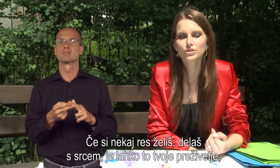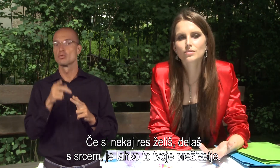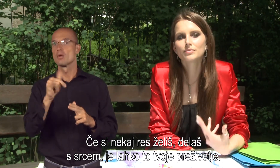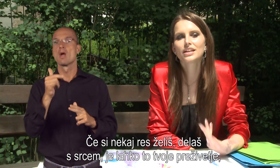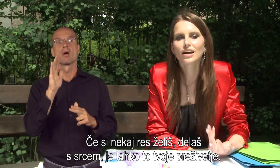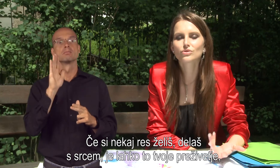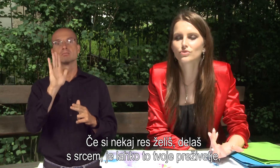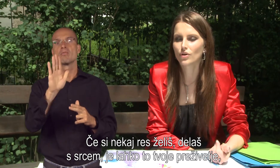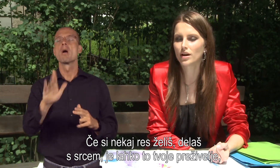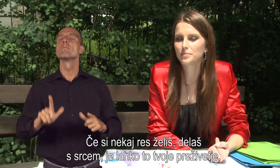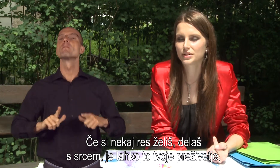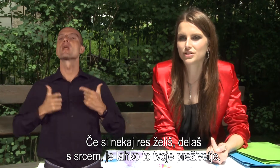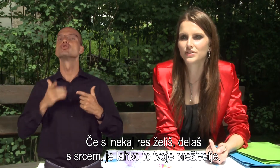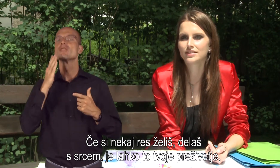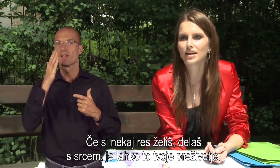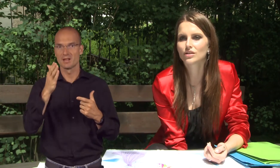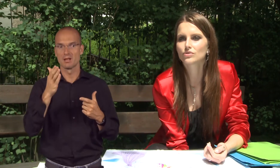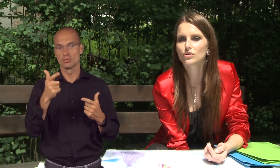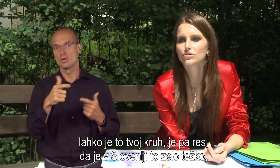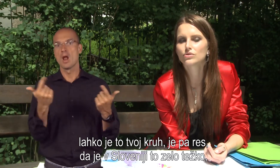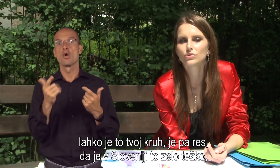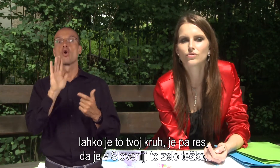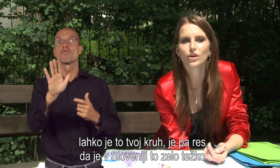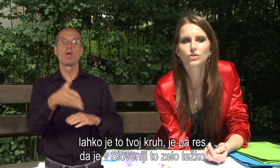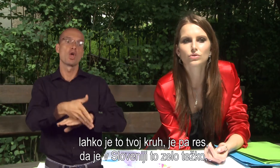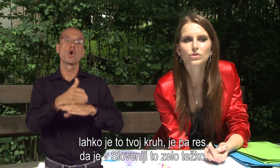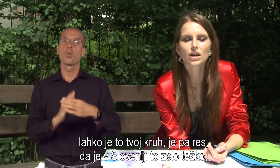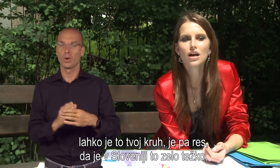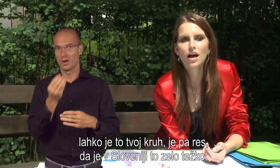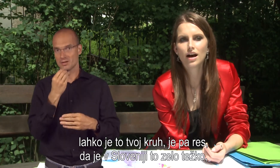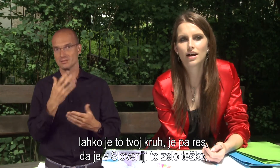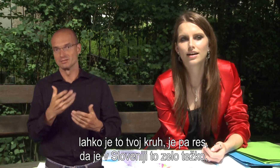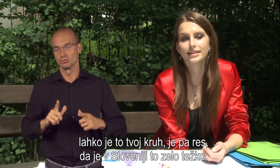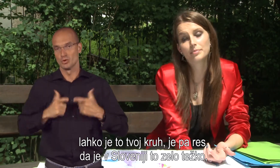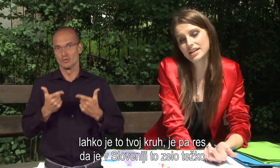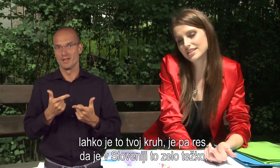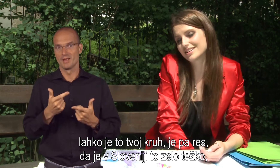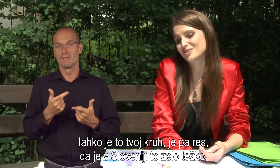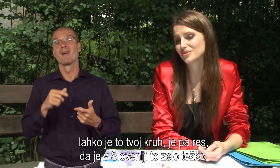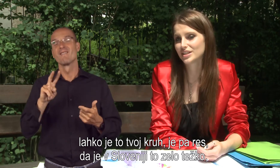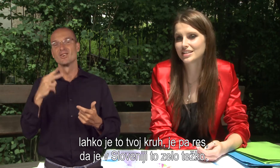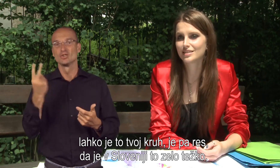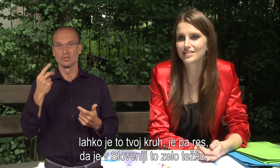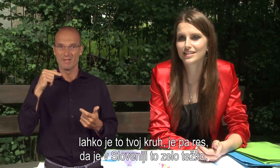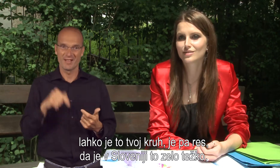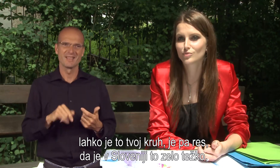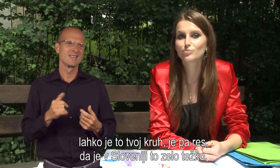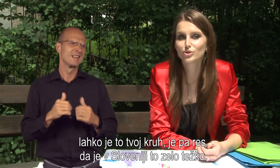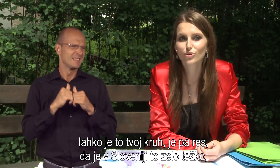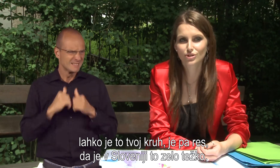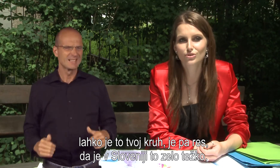oziroma je lahko tvoje preživete, je lahko to tvoj kruh. Je pa res, je v Sloveniji